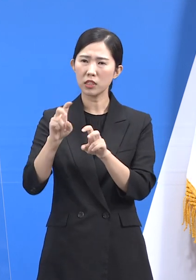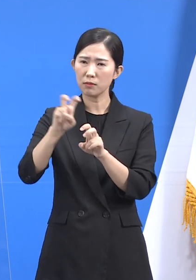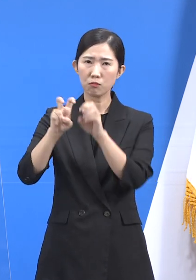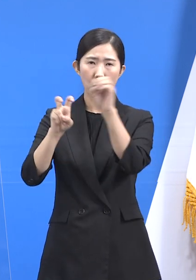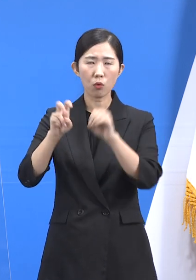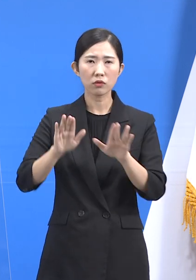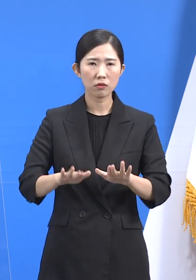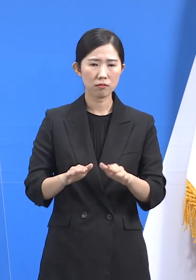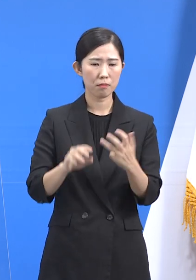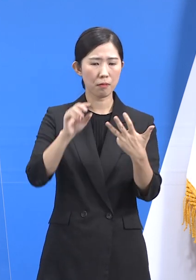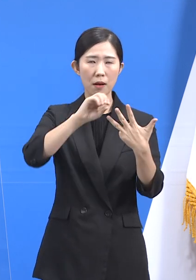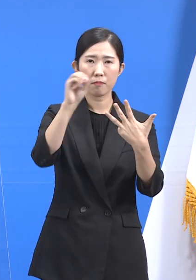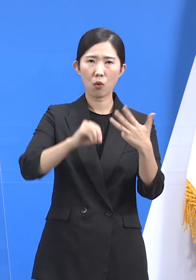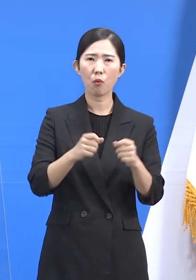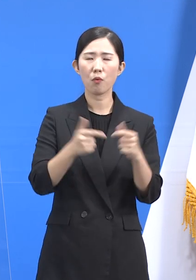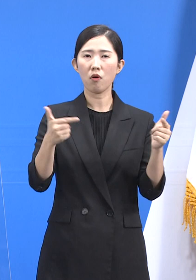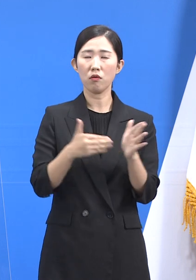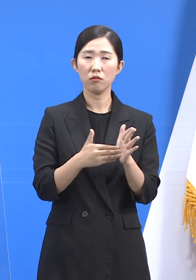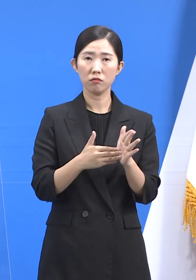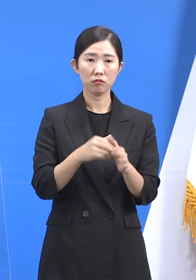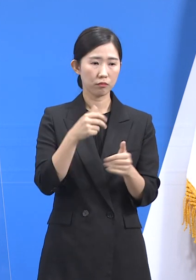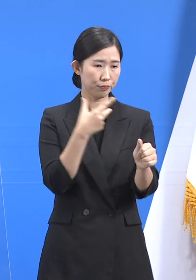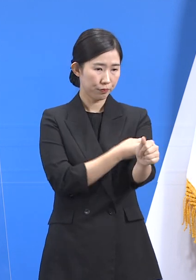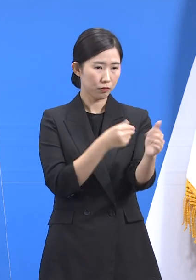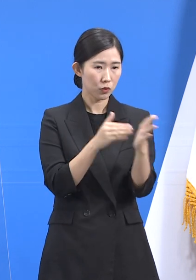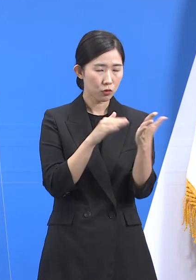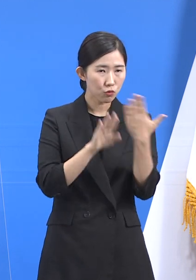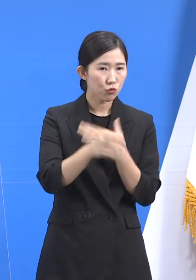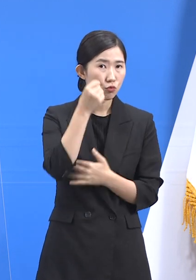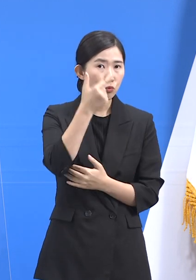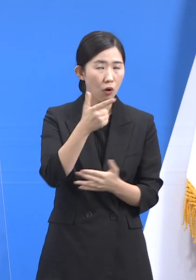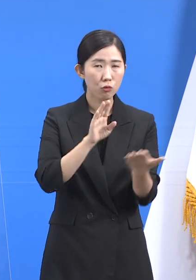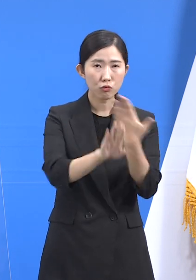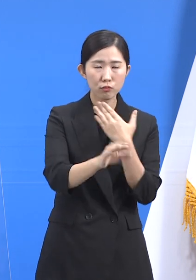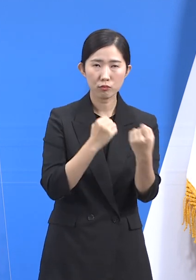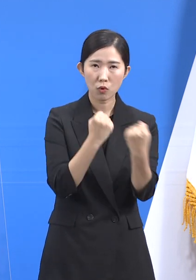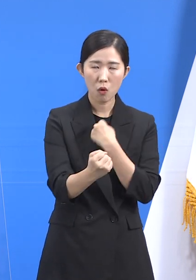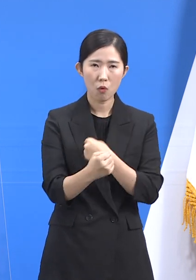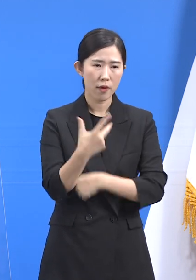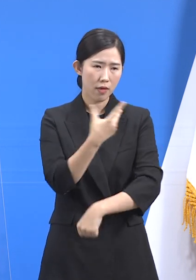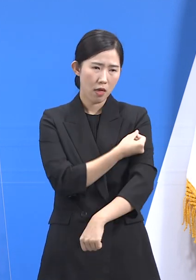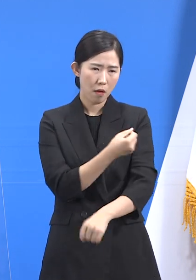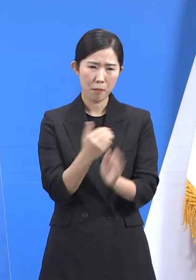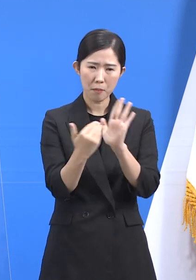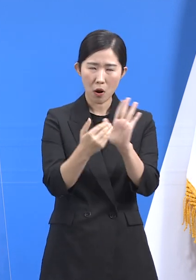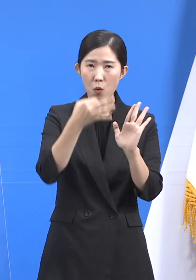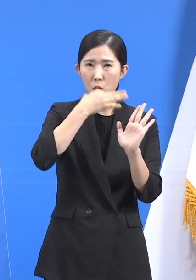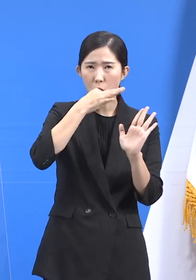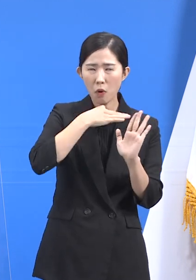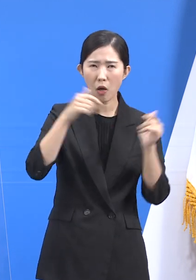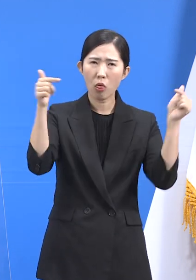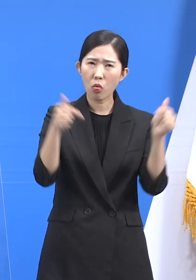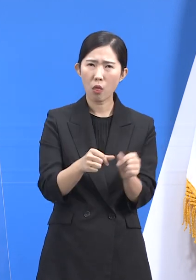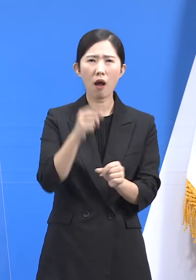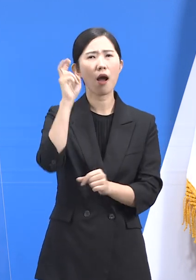있는데 접종 후 6개월이 지난 분들의 백신 예방 효과가 감소하고 있는 것으로 분석됩니다.